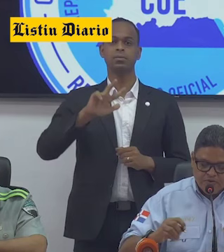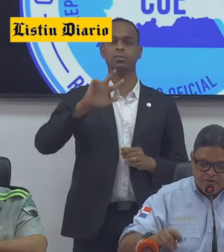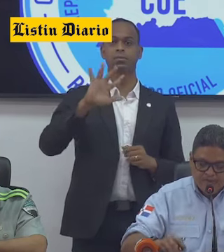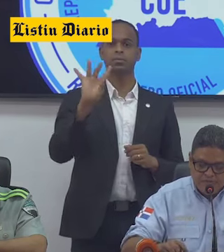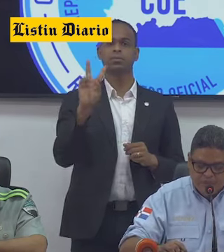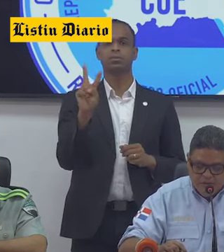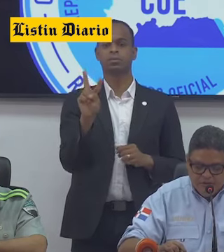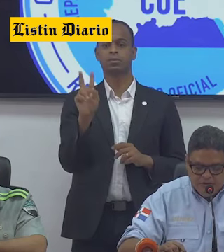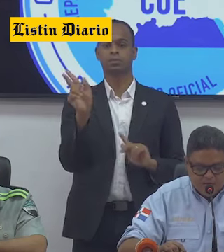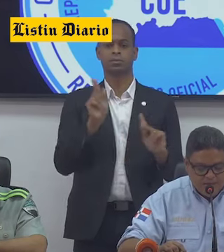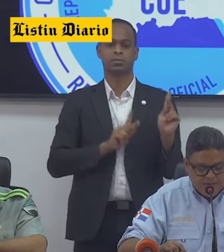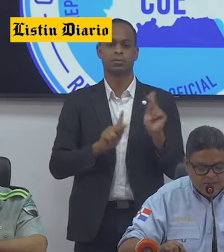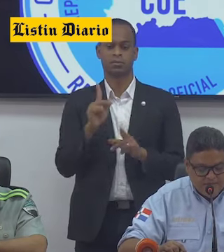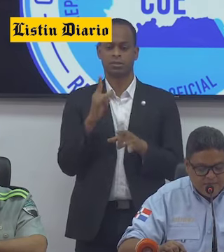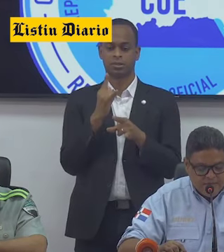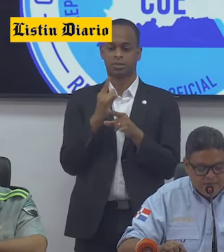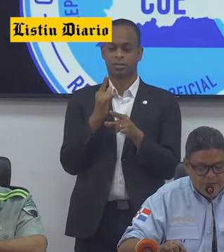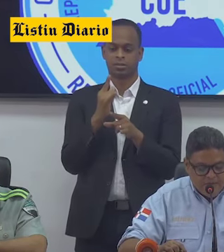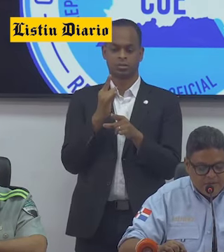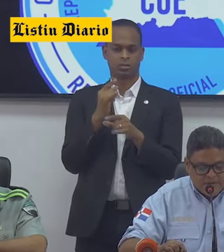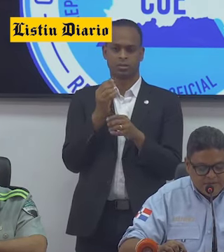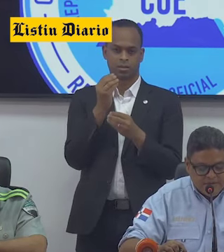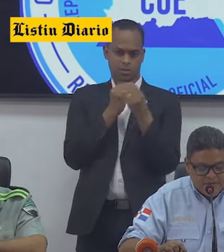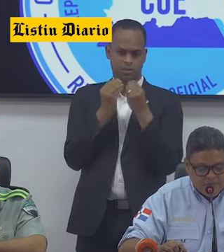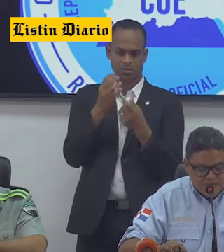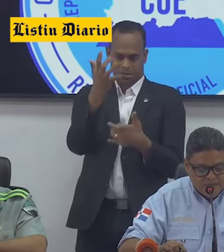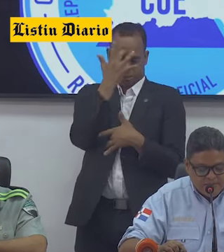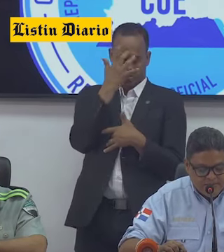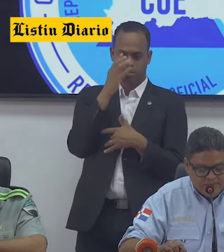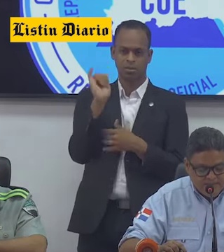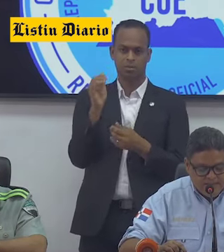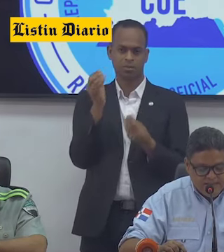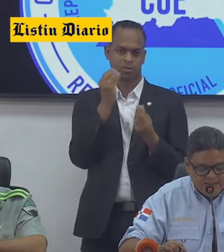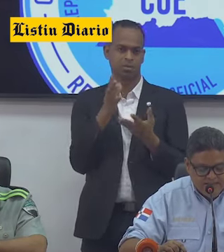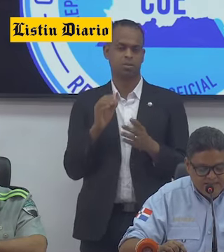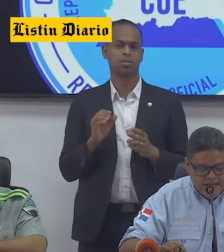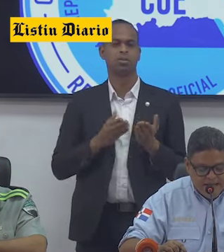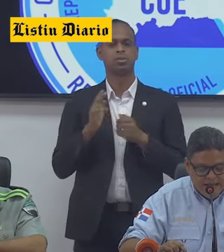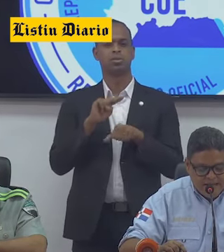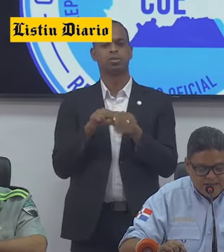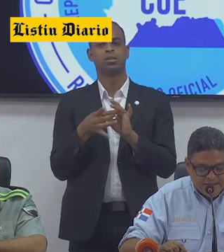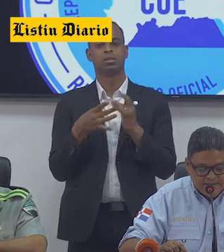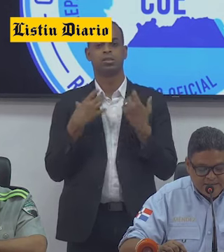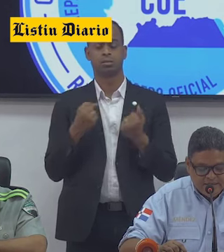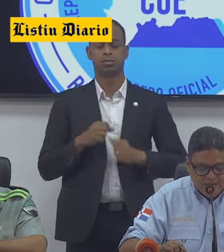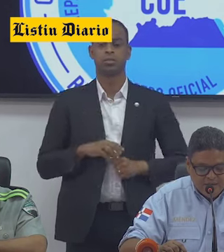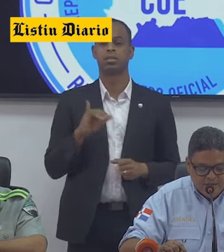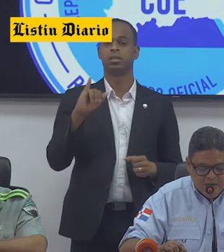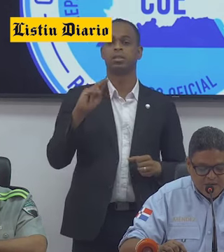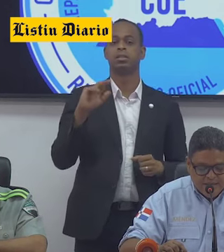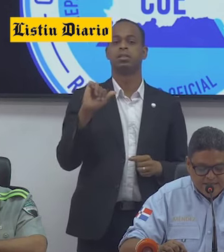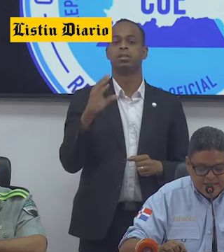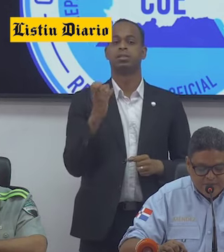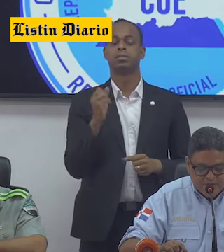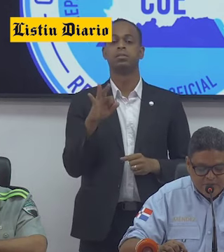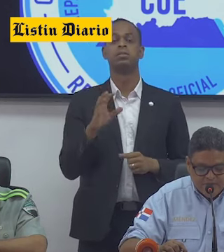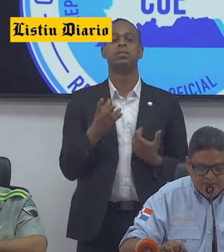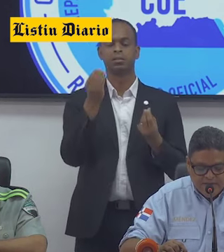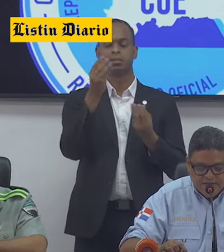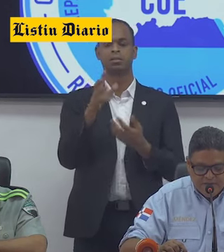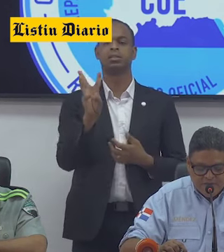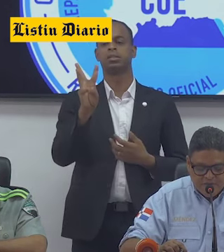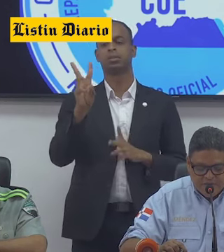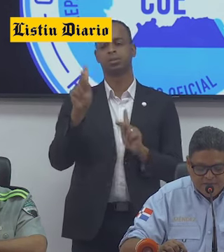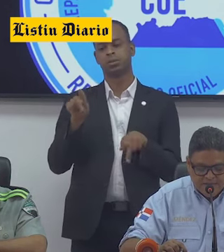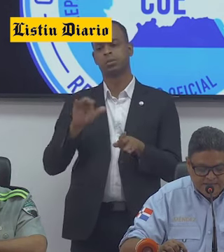personas por intoxicación alimentaria. Fuente del Servicio Nacional de Salud. El INACI ha certificado que 6 personas